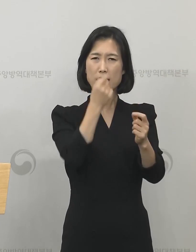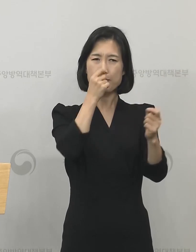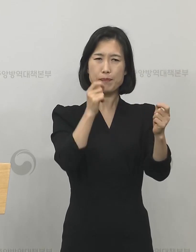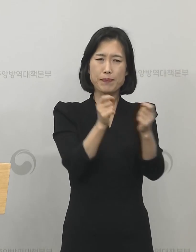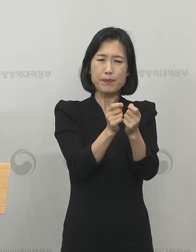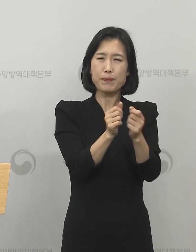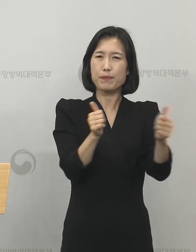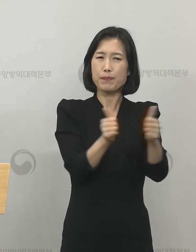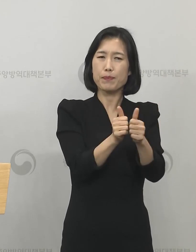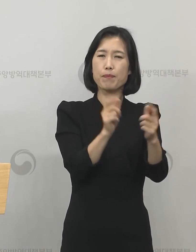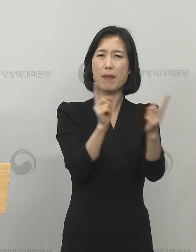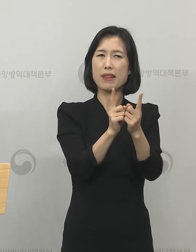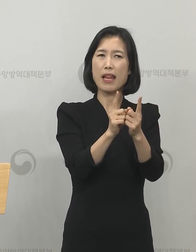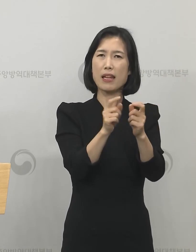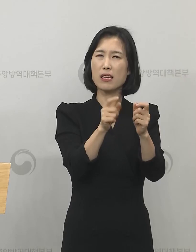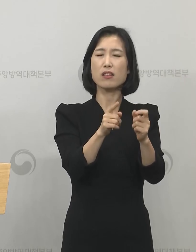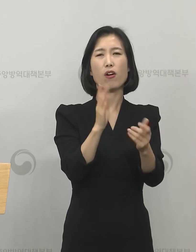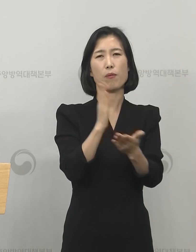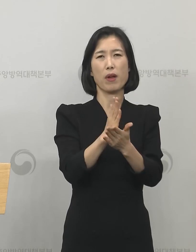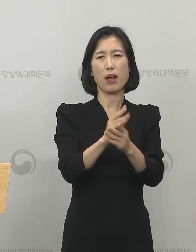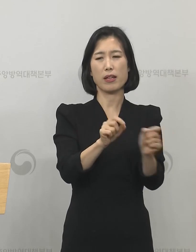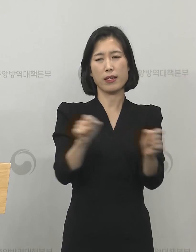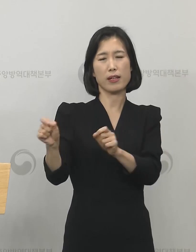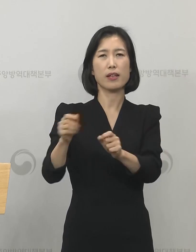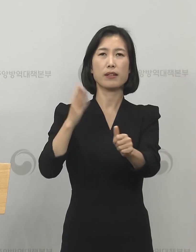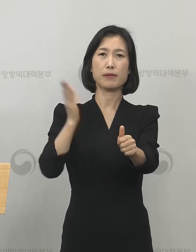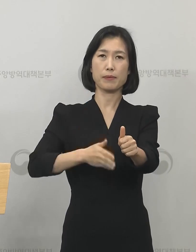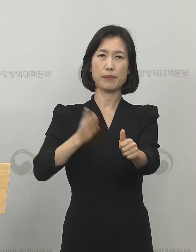자제하는 것을 다시 한번 당부드립니다.